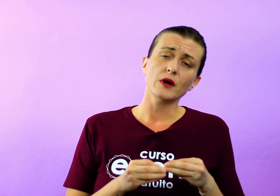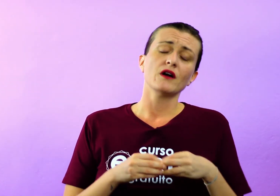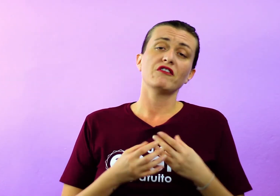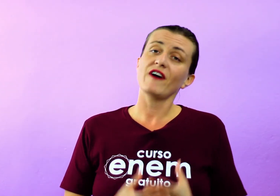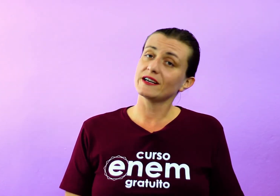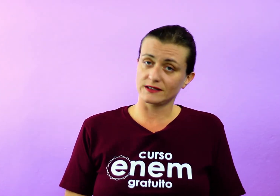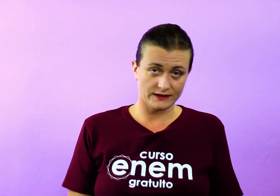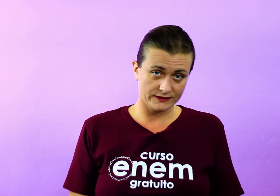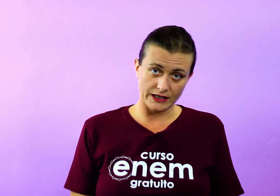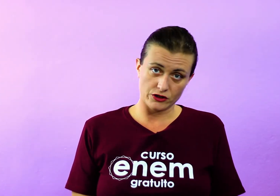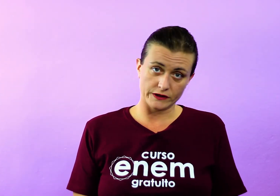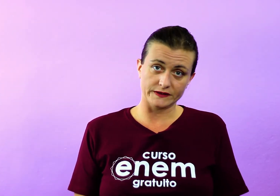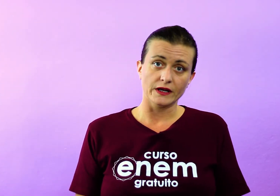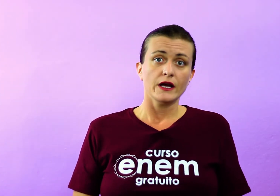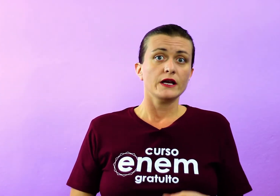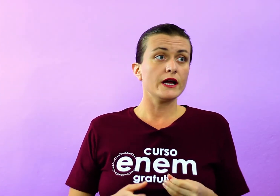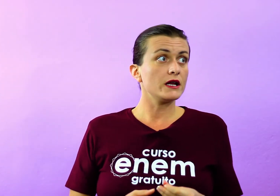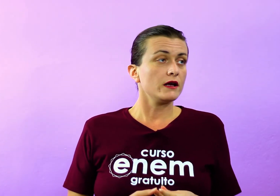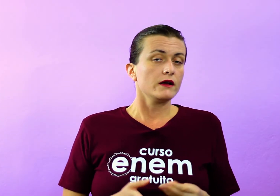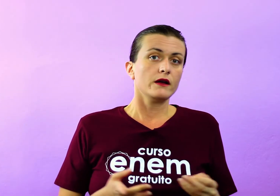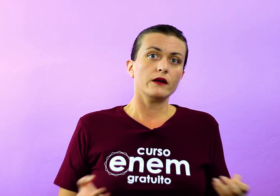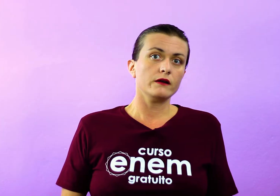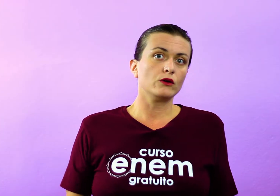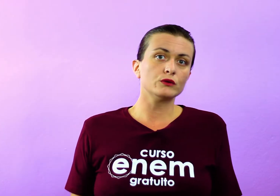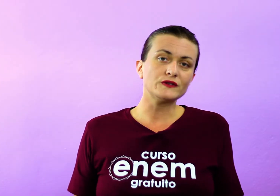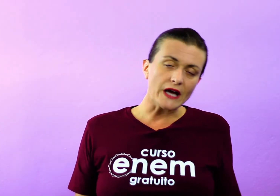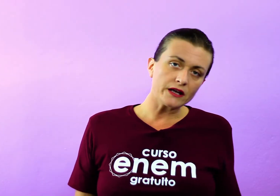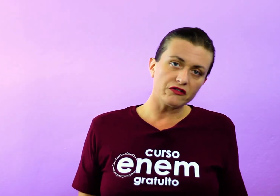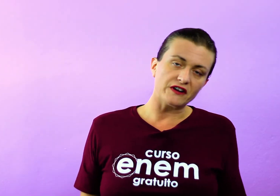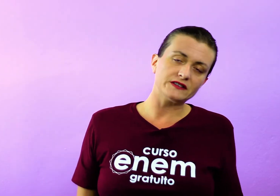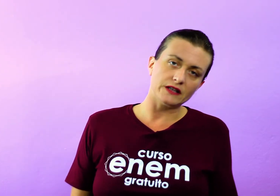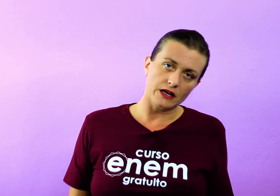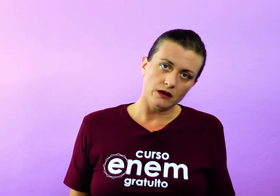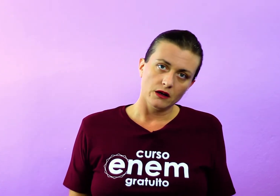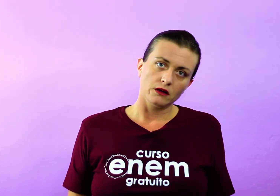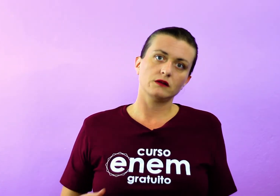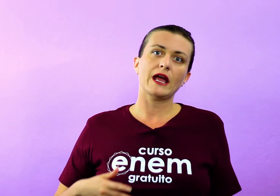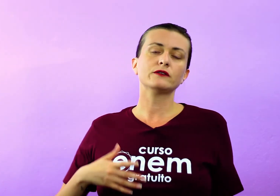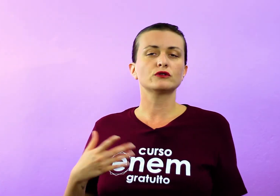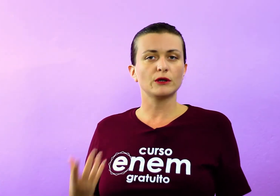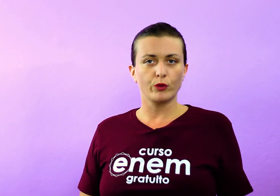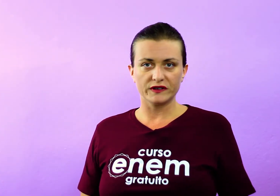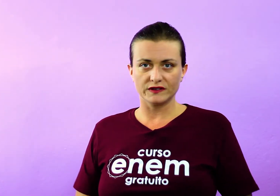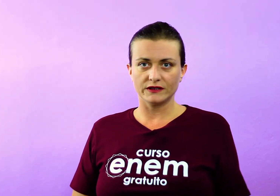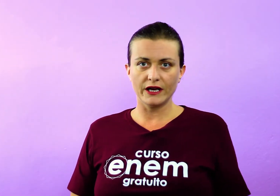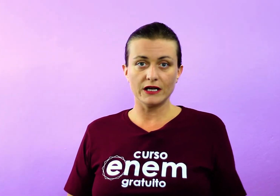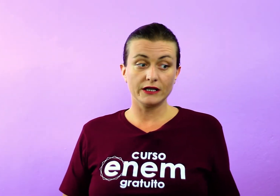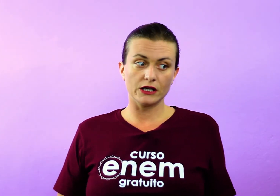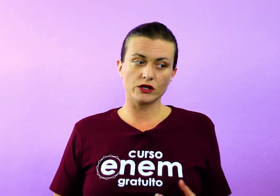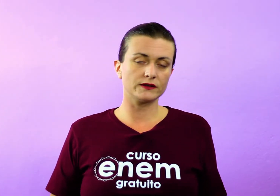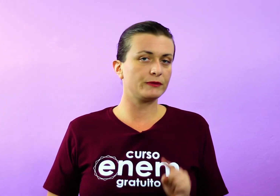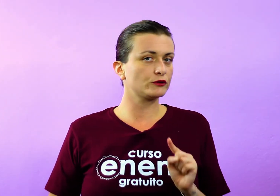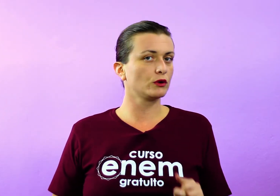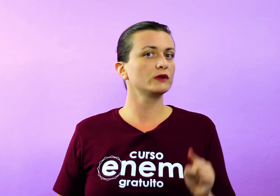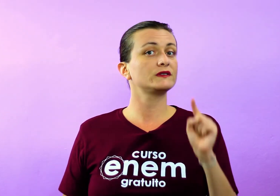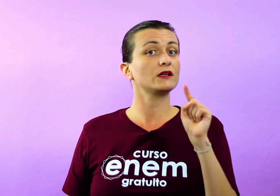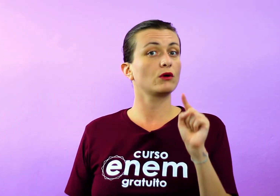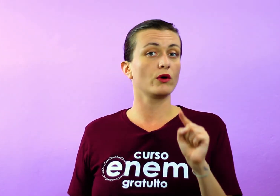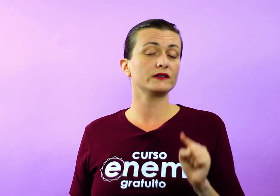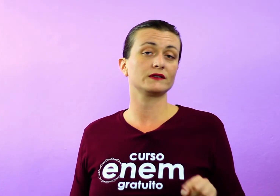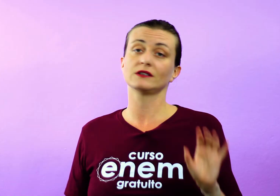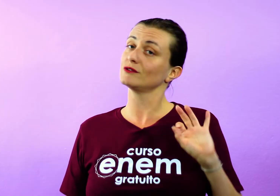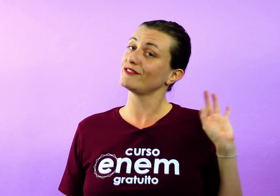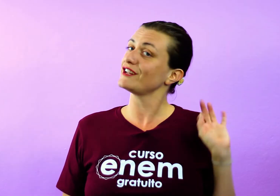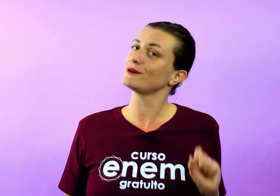o Gregório faz essas críticas. E ele consegue fazer, dentro da poesia dele, críticas a pessoas